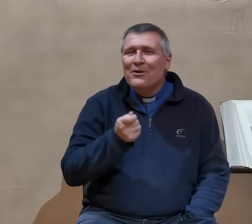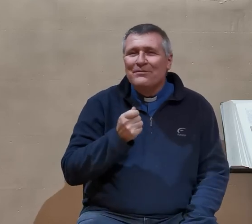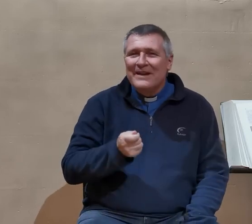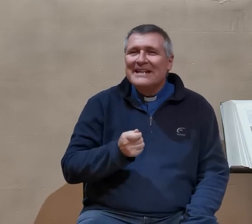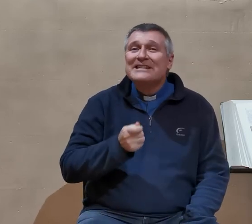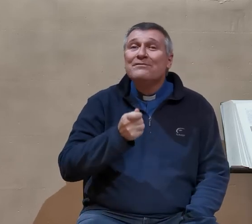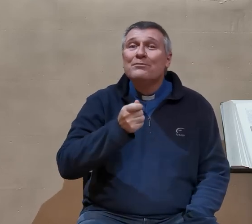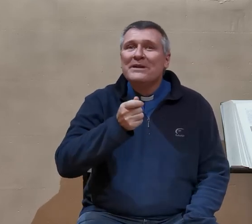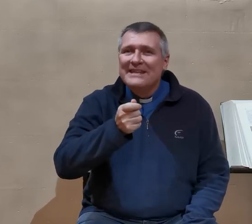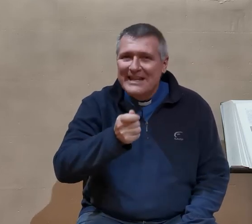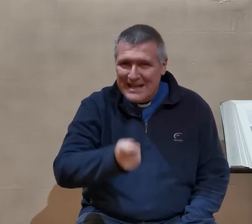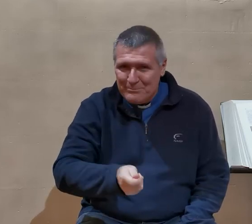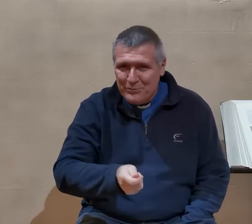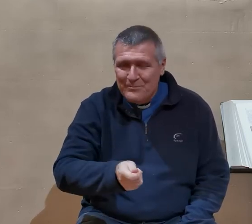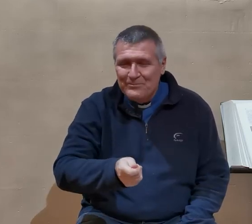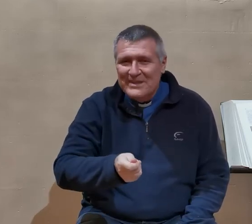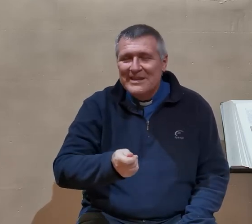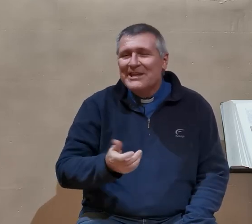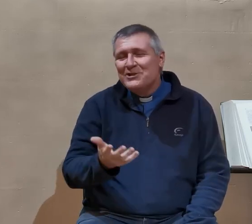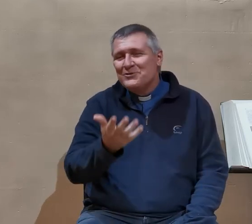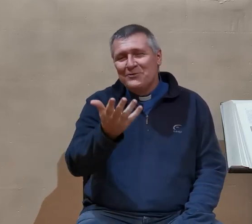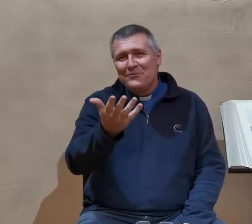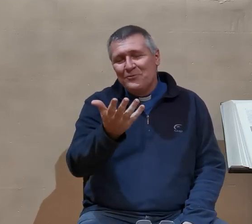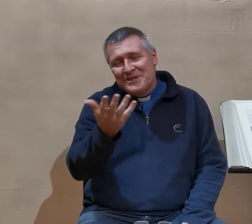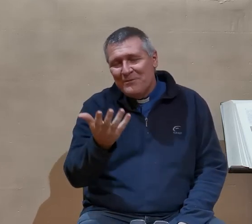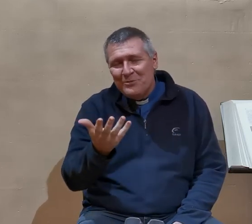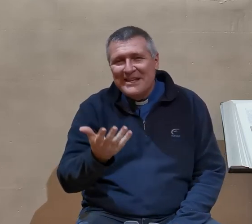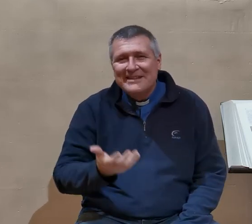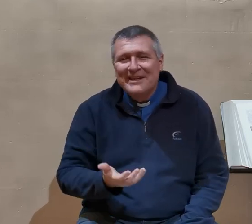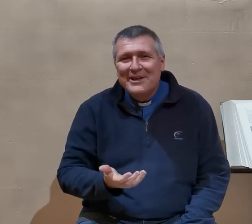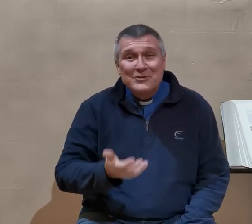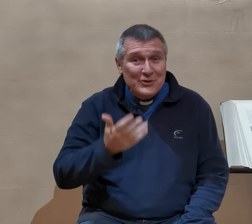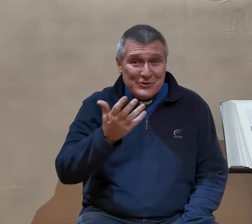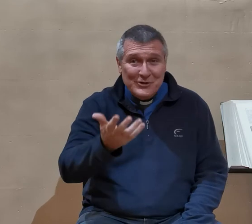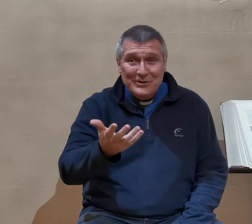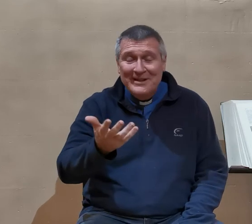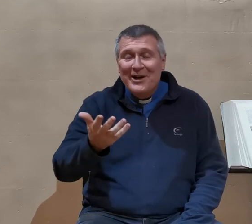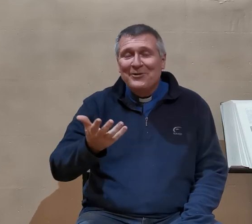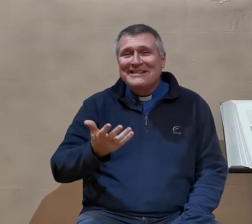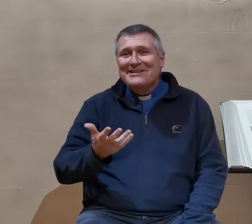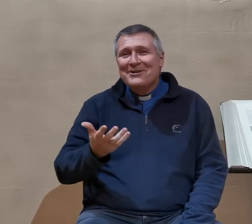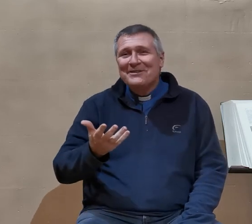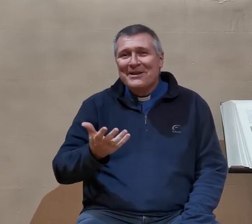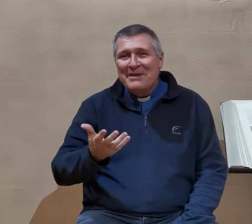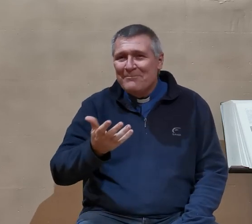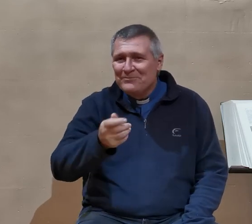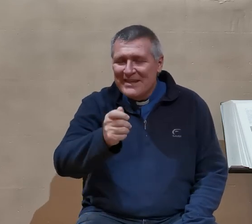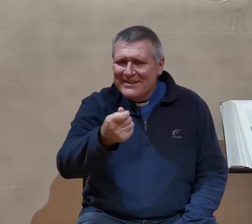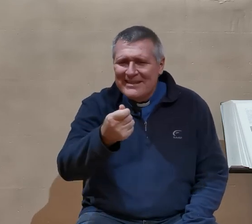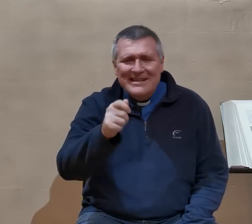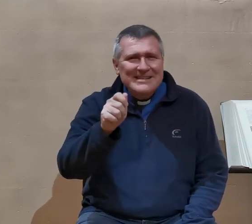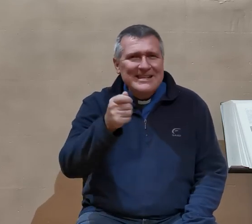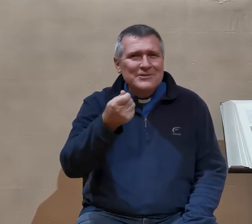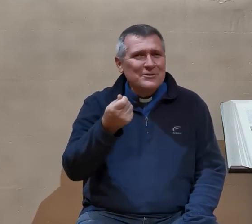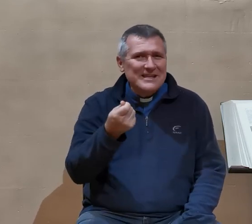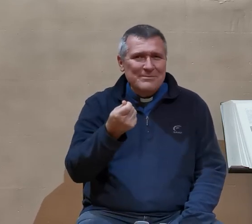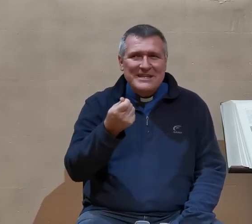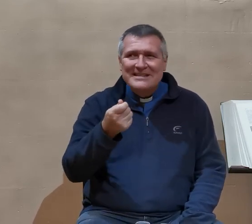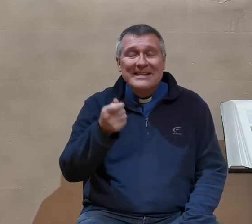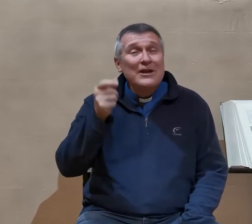faut en faire ? Est-ce qu'il faut payer l'impôt ? Et Jésus, vous savez peut-être, s'en sort en disant, qu'est-ce qu'il y a sur cette pièce ? Quel